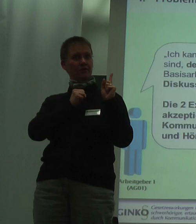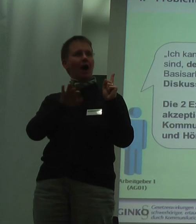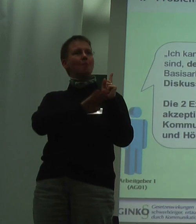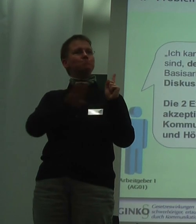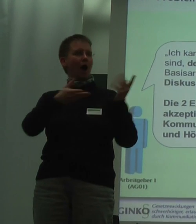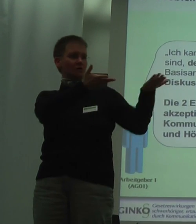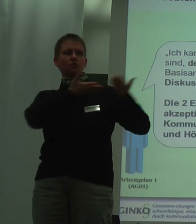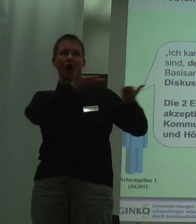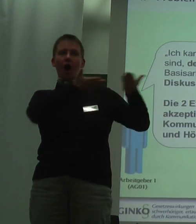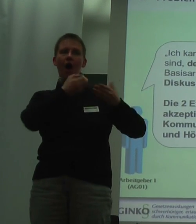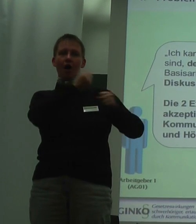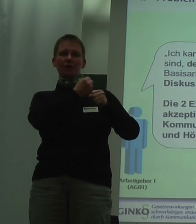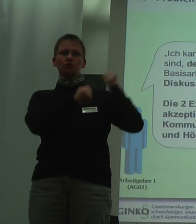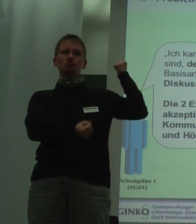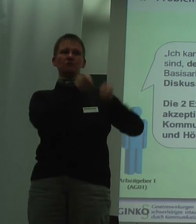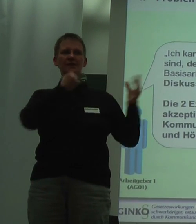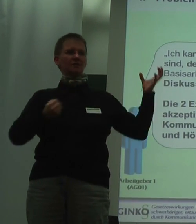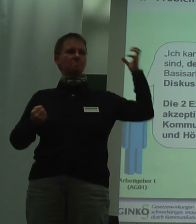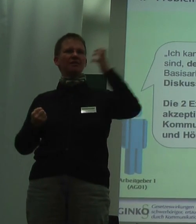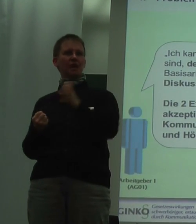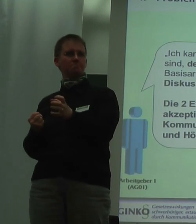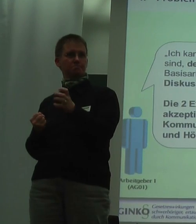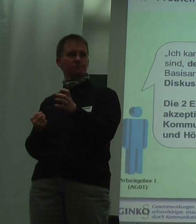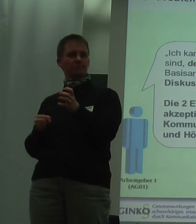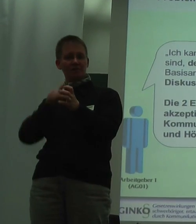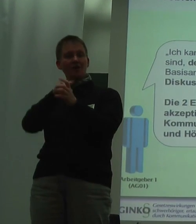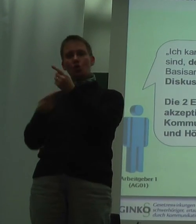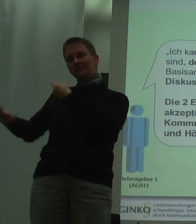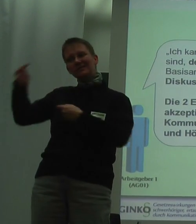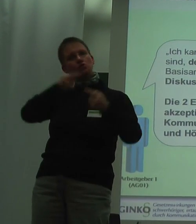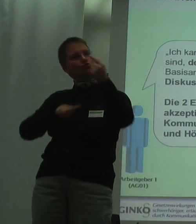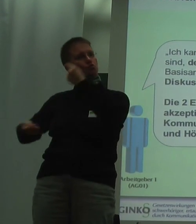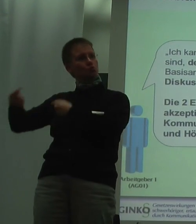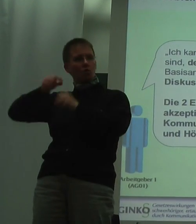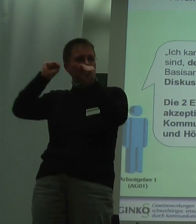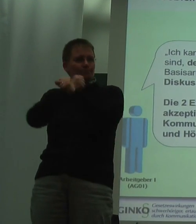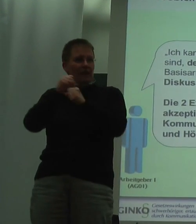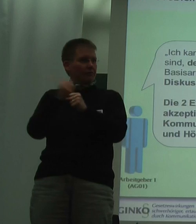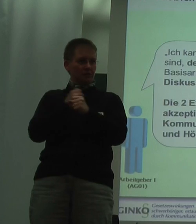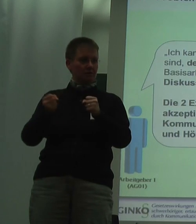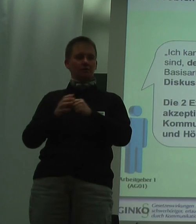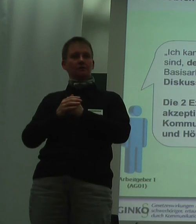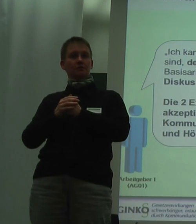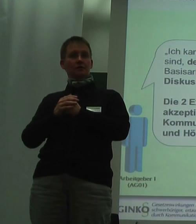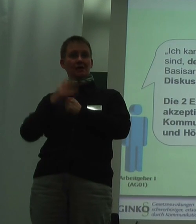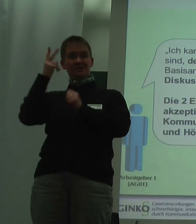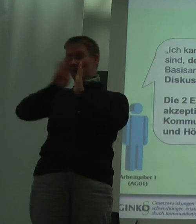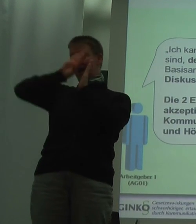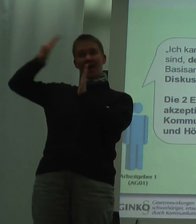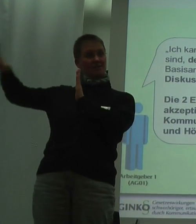hat, schwieriger mit reinlegen, weil solche Diskussionen von nun einfach nicht machbar sind. Die zwei Externen, die in der Situation